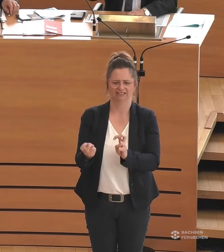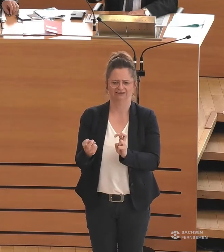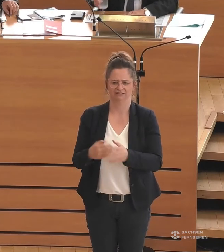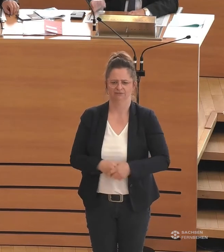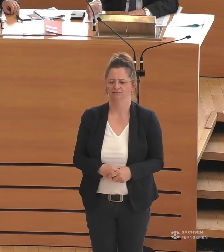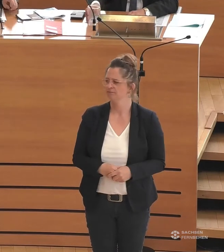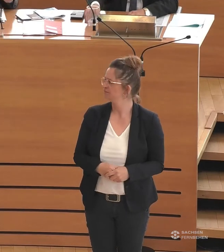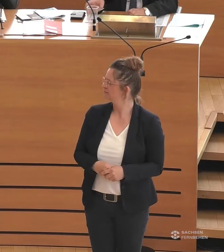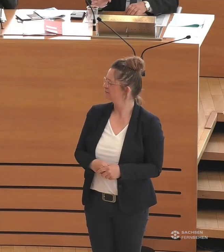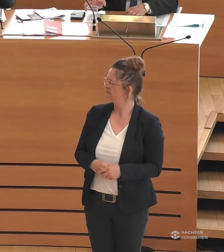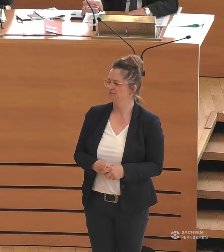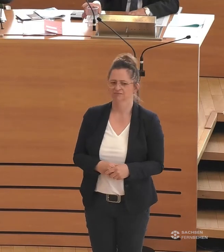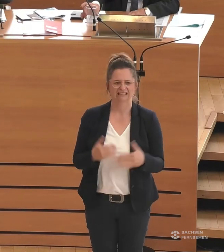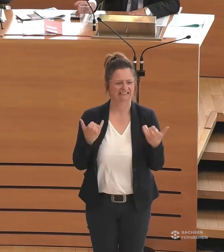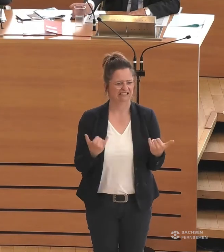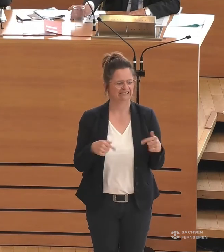Jetzt stehen wir heute hier.